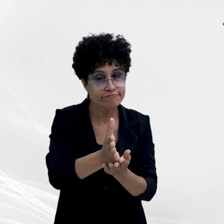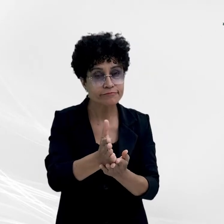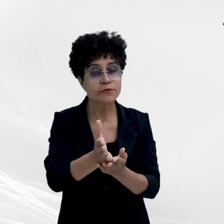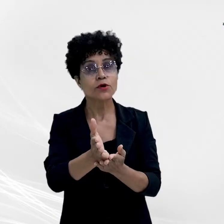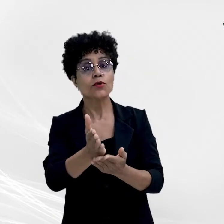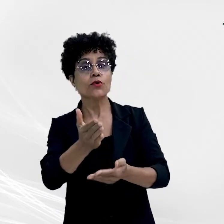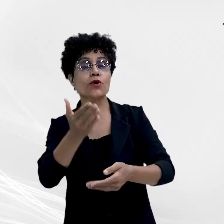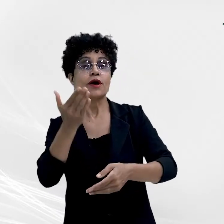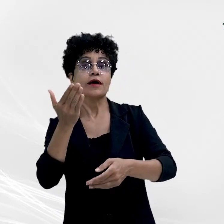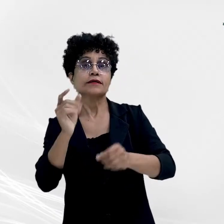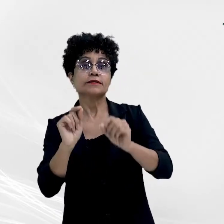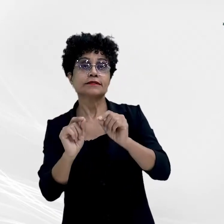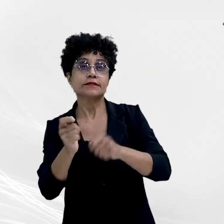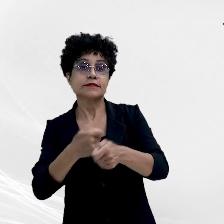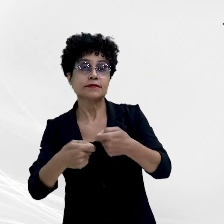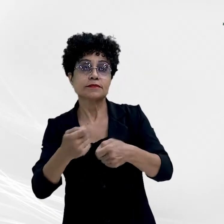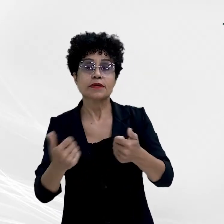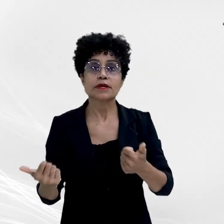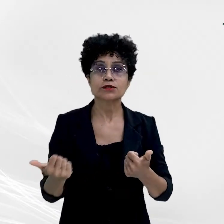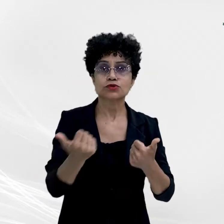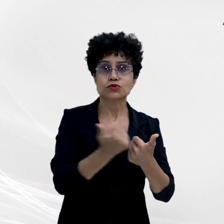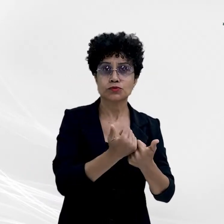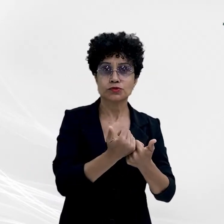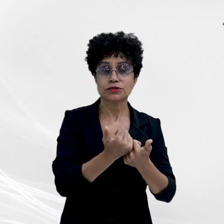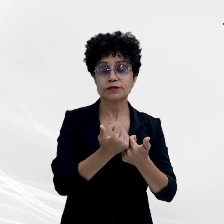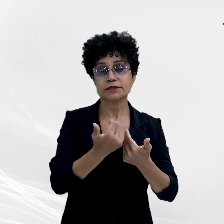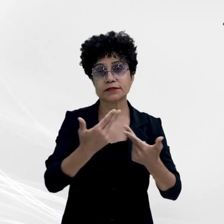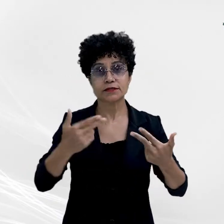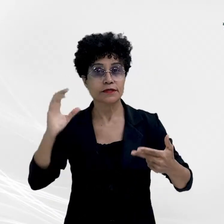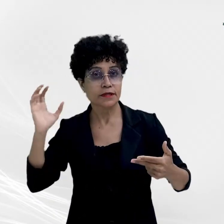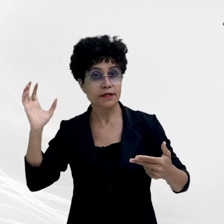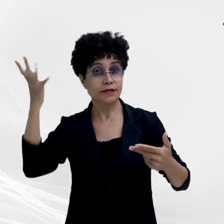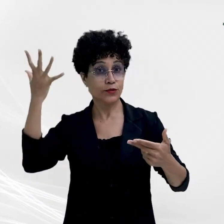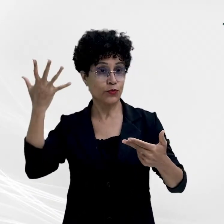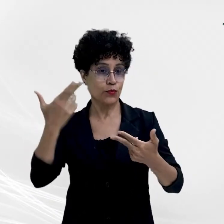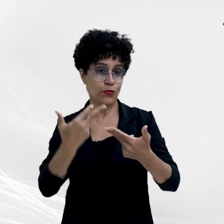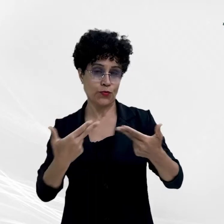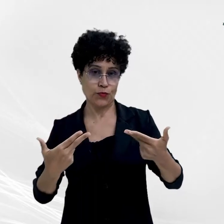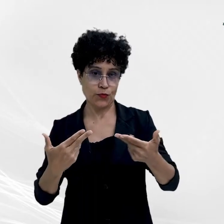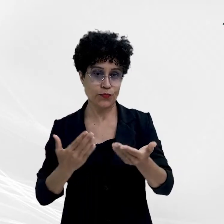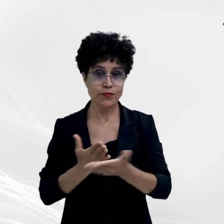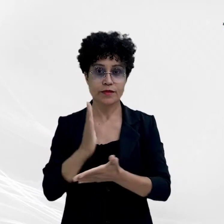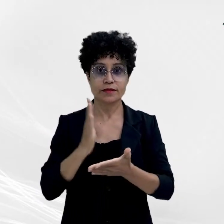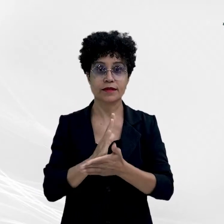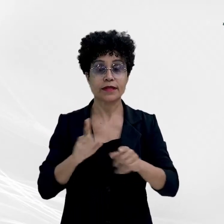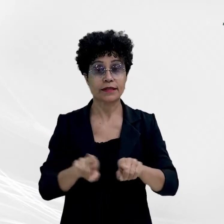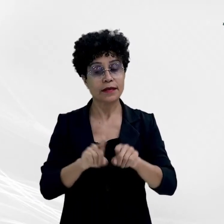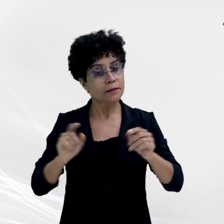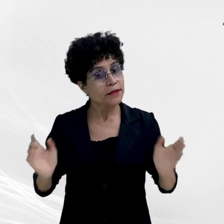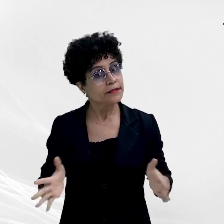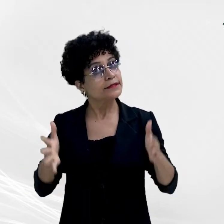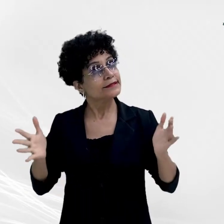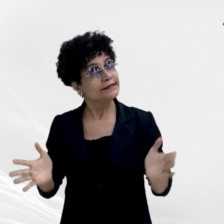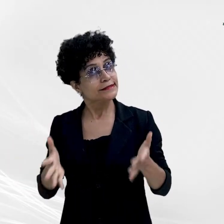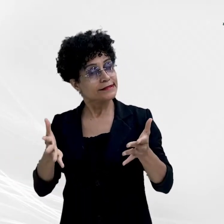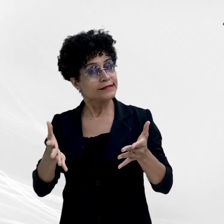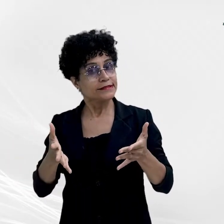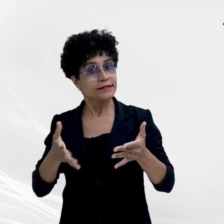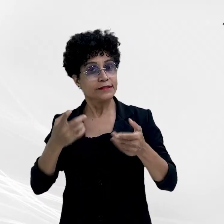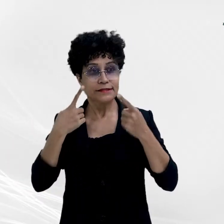substituição aos atos meramente sancionadores e enalteceu o interesse e papel mais